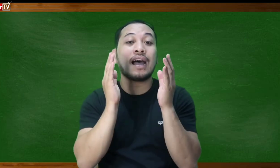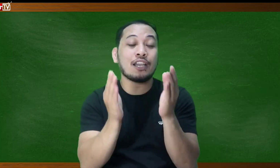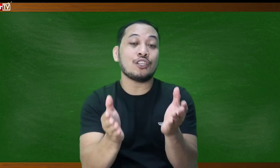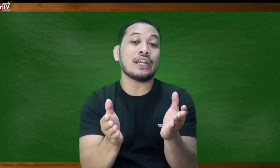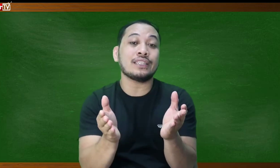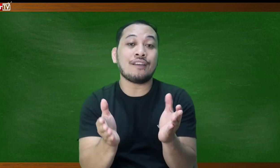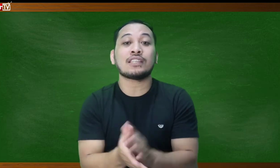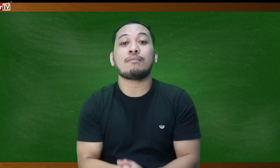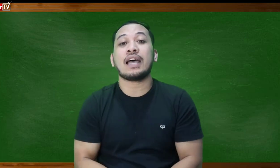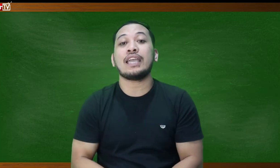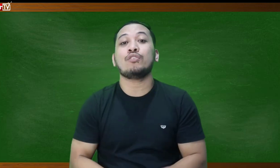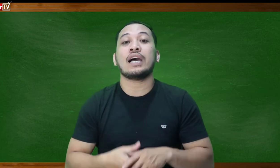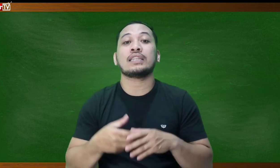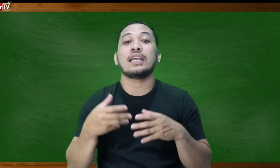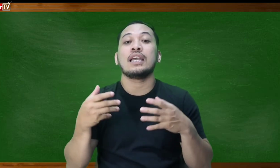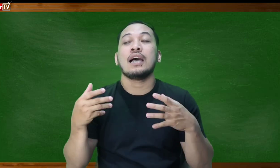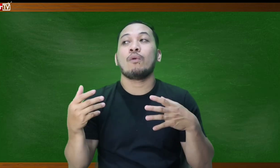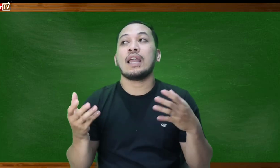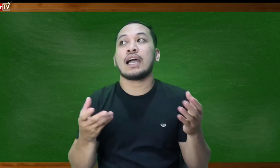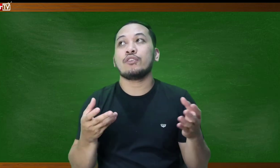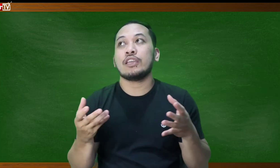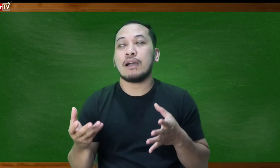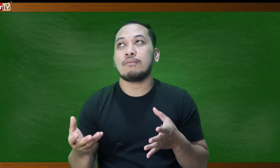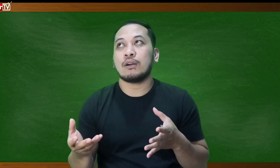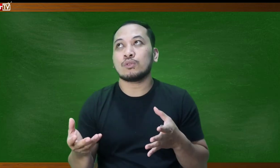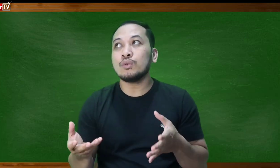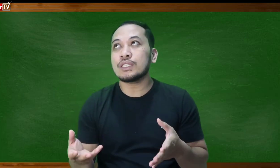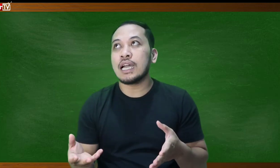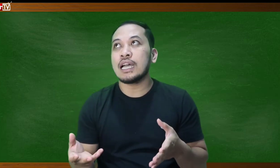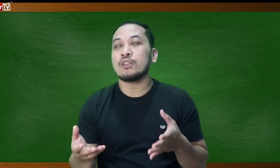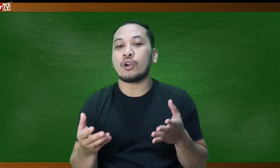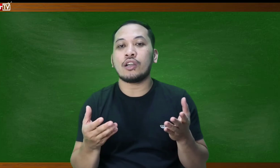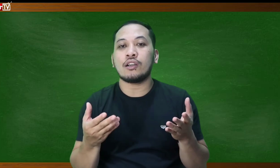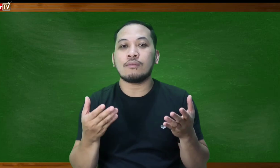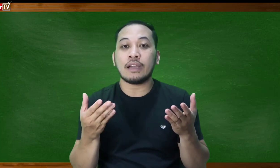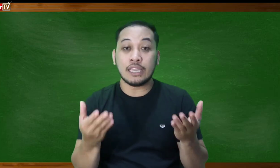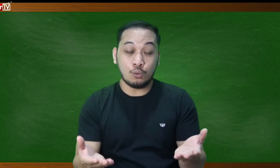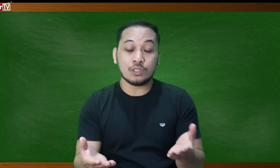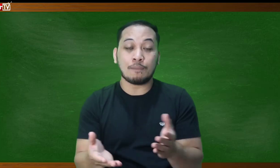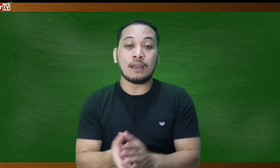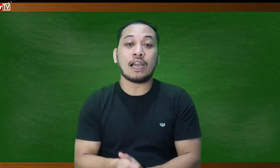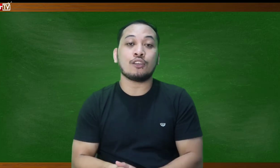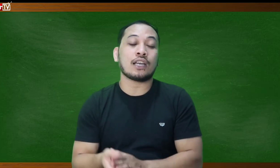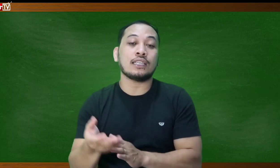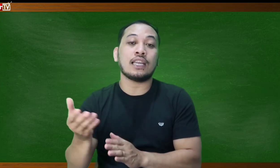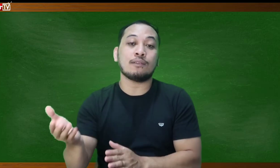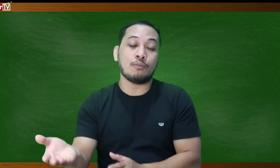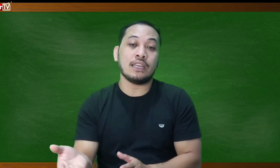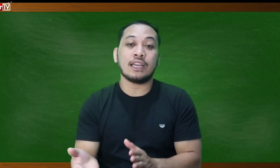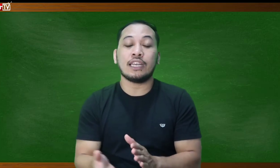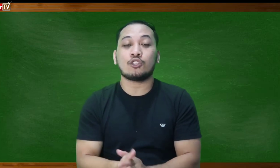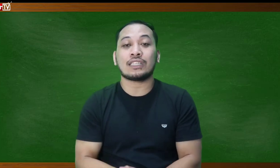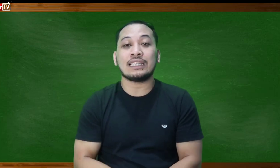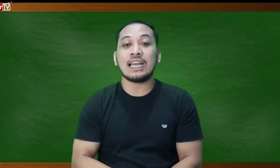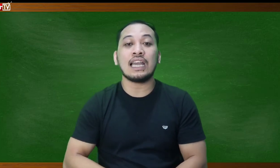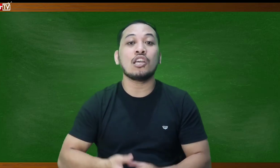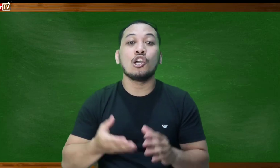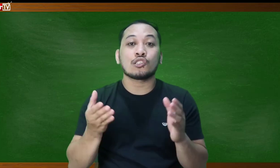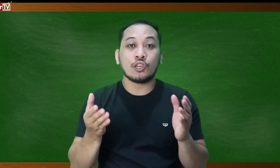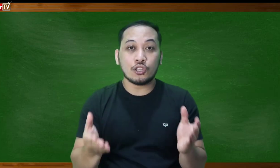nga kayo jump depth sa bahay at wala kayong ibang mautusan or makikiusap lang kayo sa kanila na bumili ng ganito sa tindahan so ito